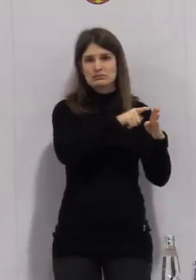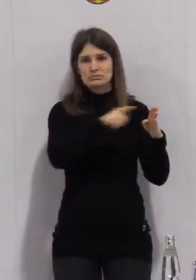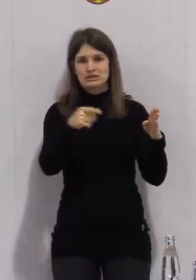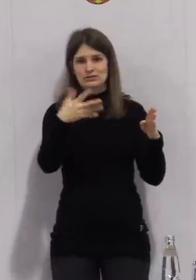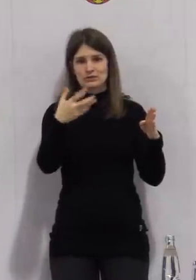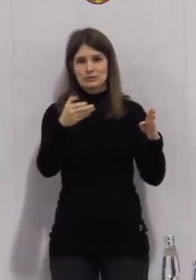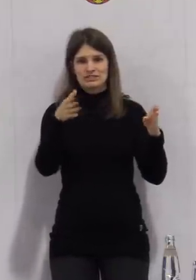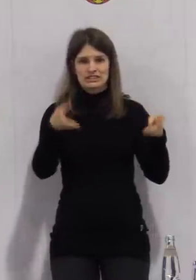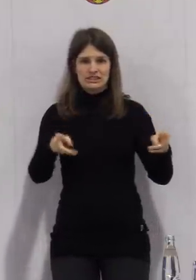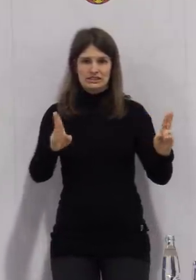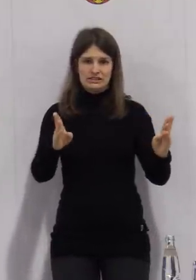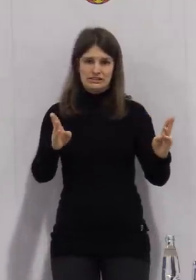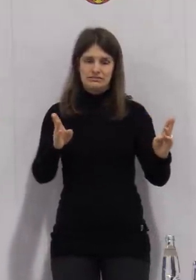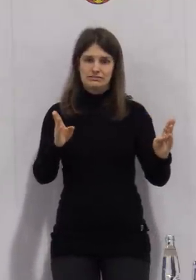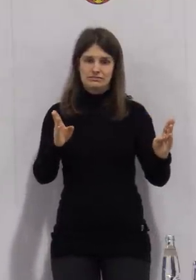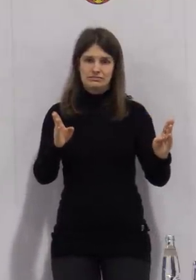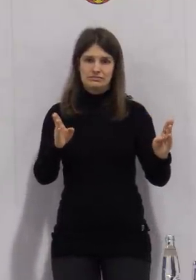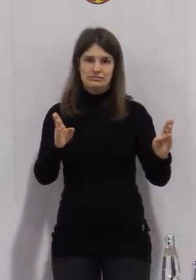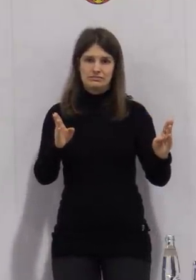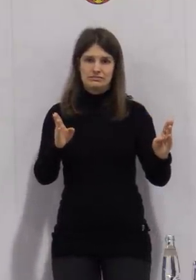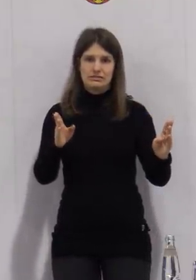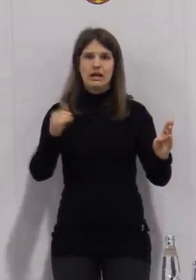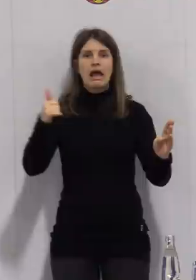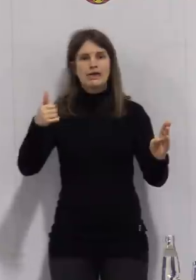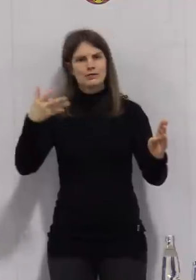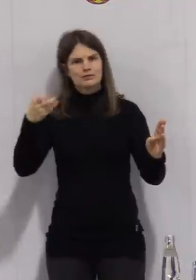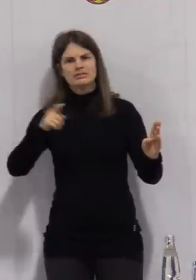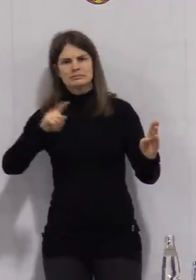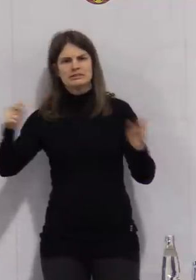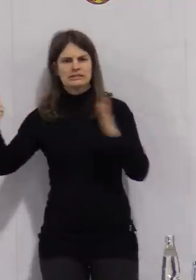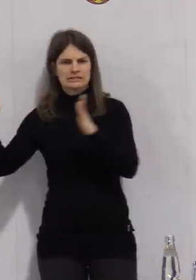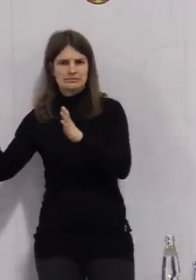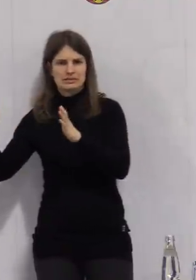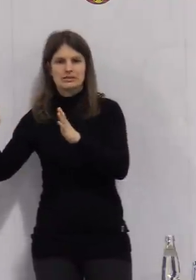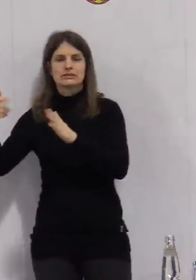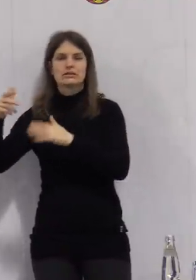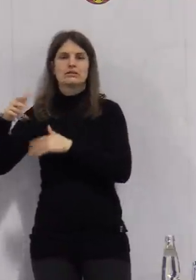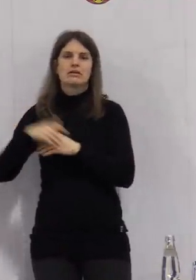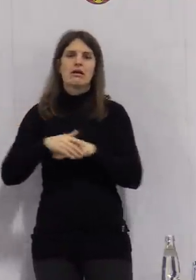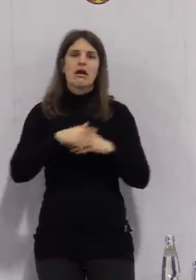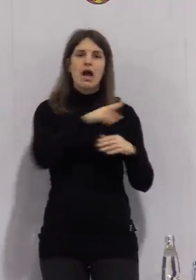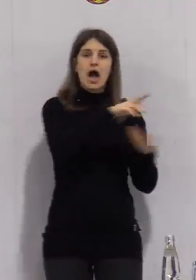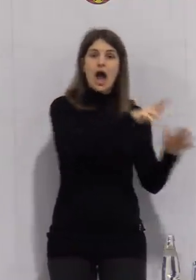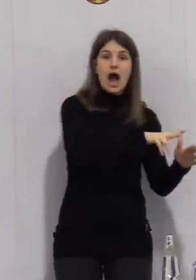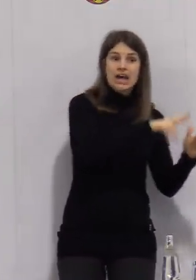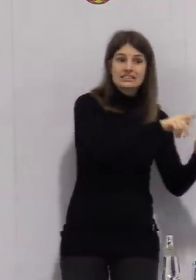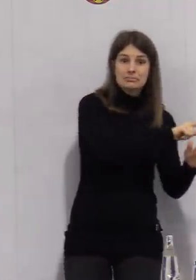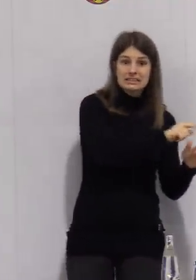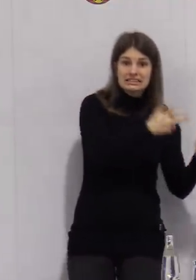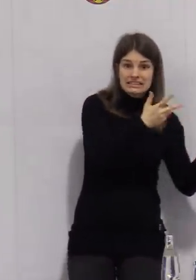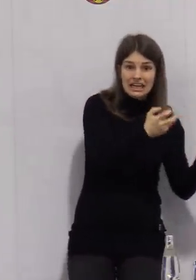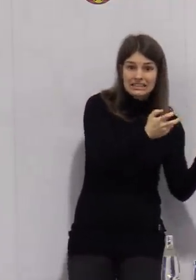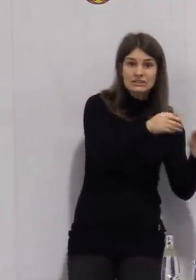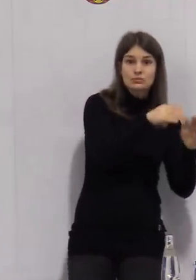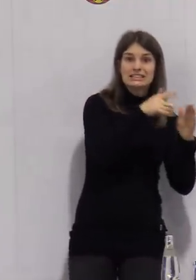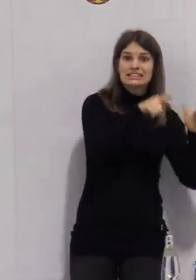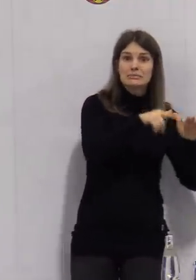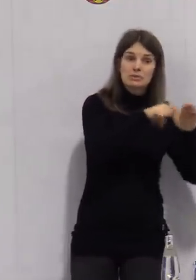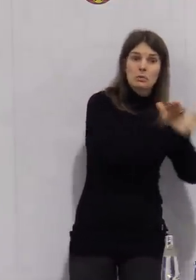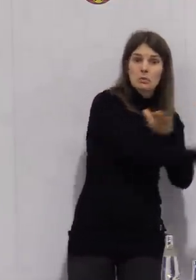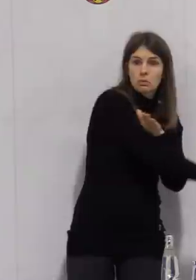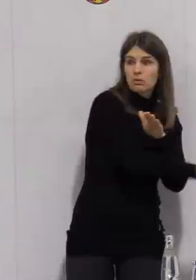-Jährigen, gefolgt von den 51- bis 70-Jährigen, 18- bis 30-Jährigen und unter 17-Jährigen. Die